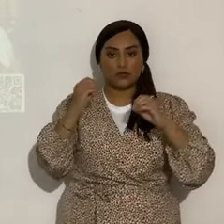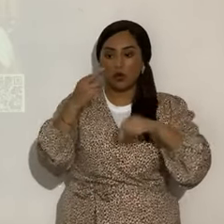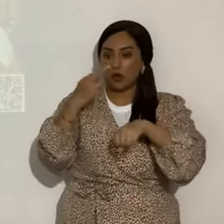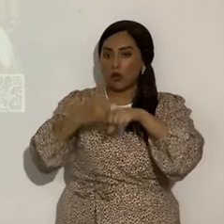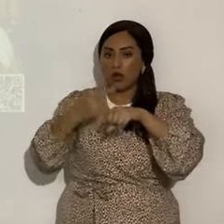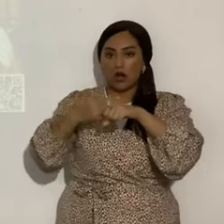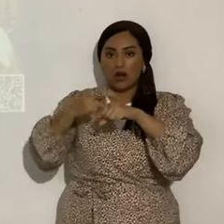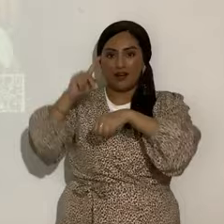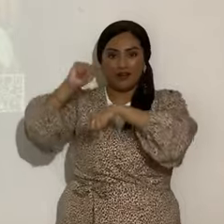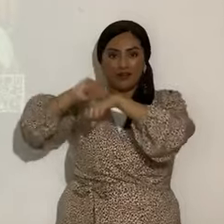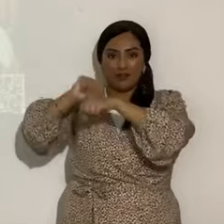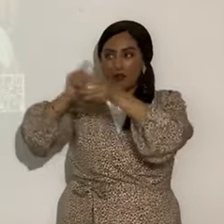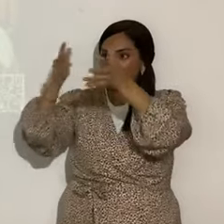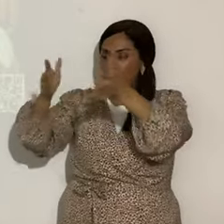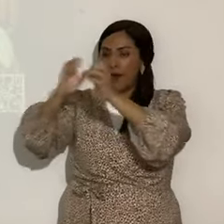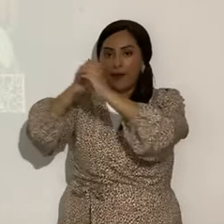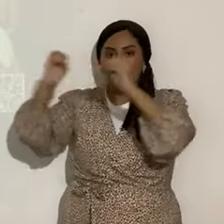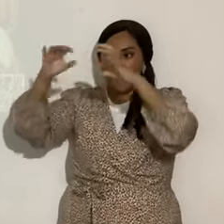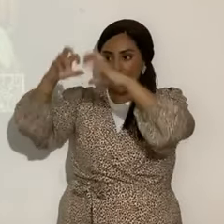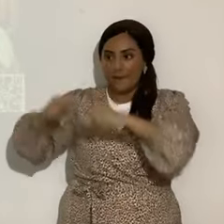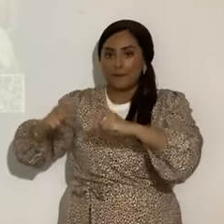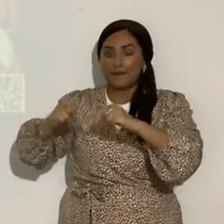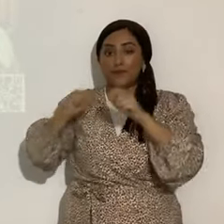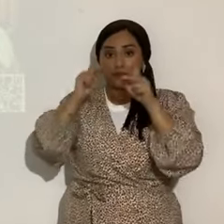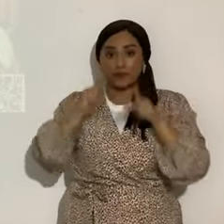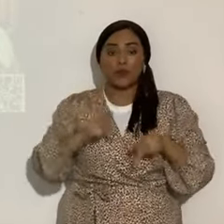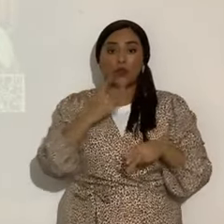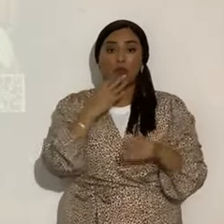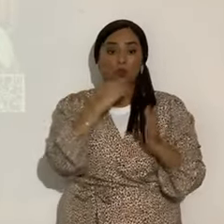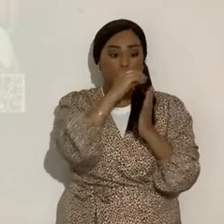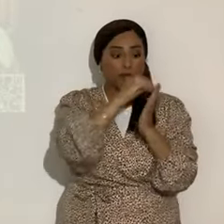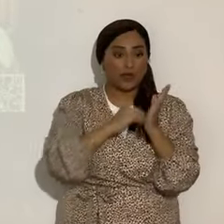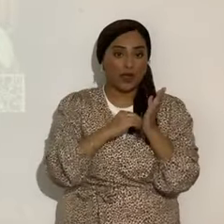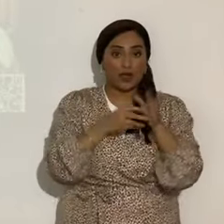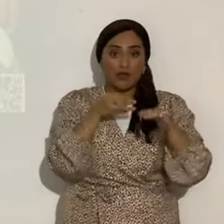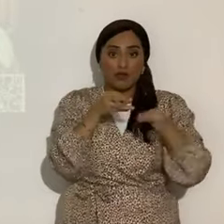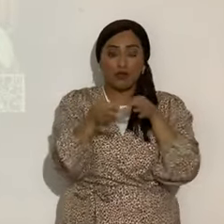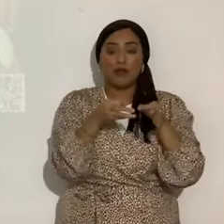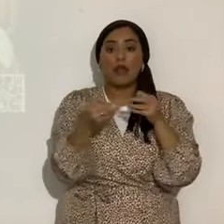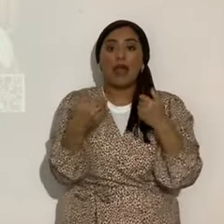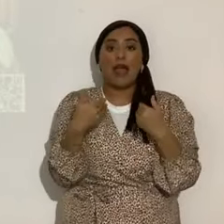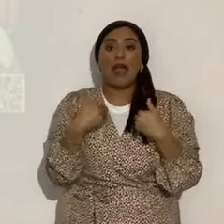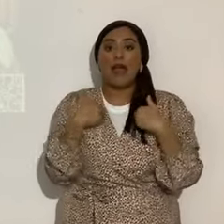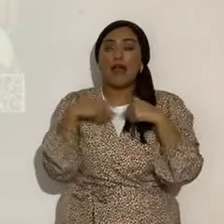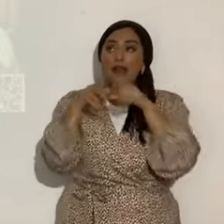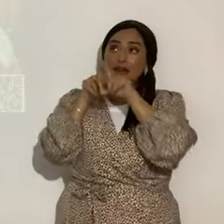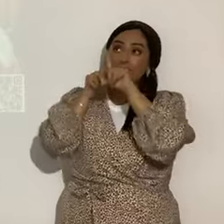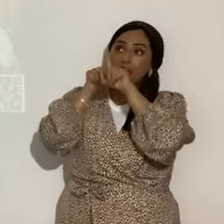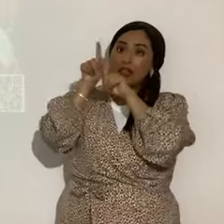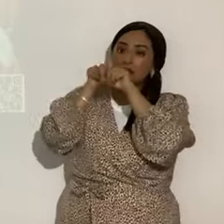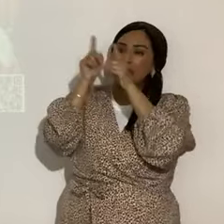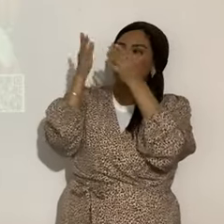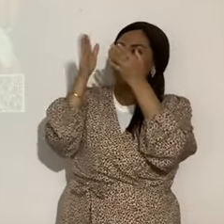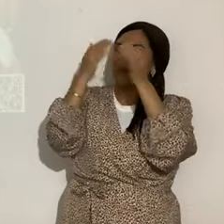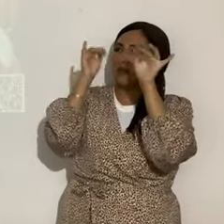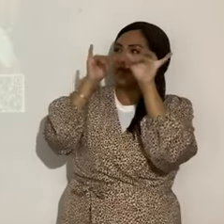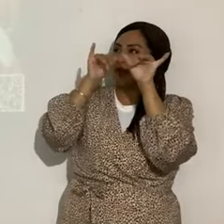Josefo relató que apareció una estrella, ¿sí? Parecida a una espada.